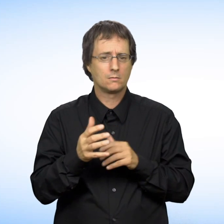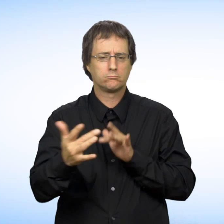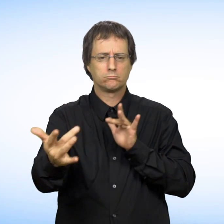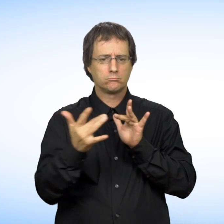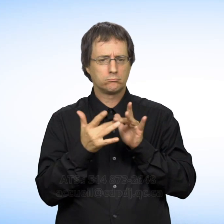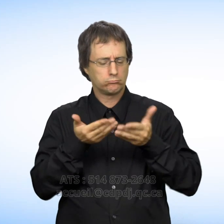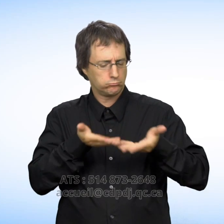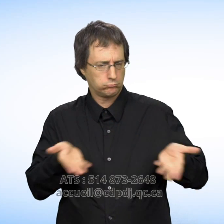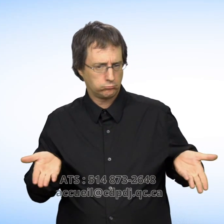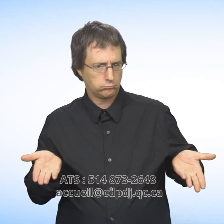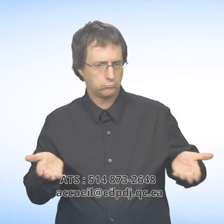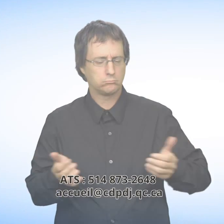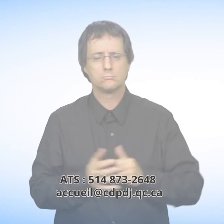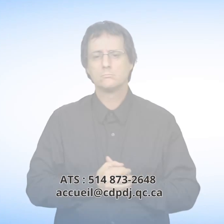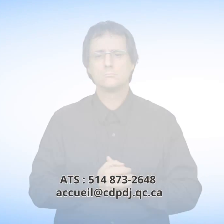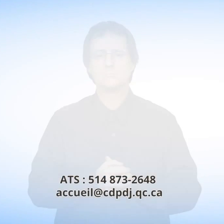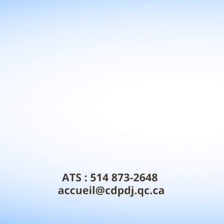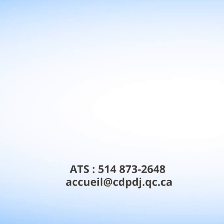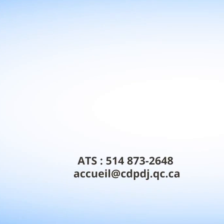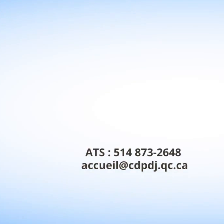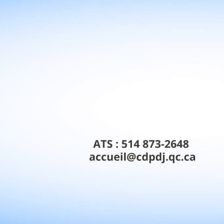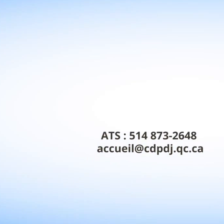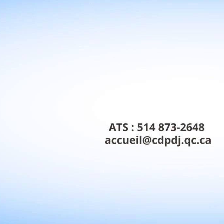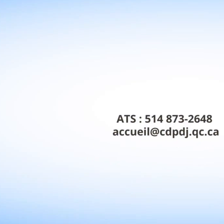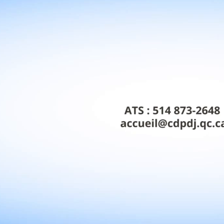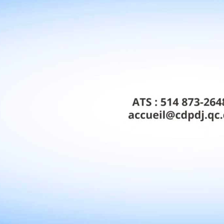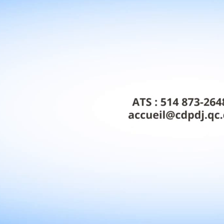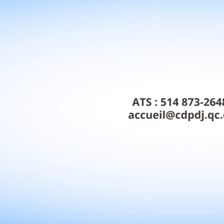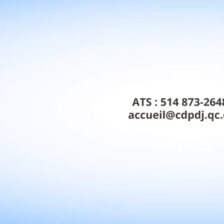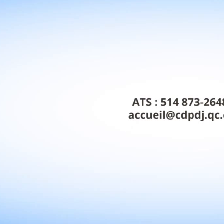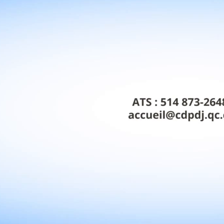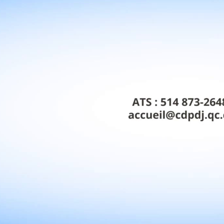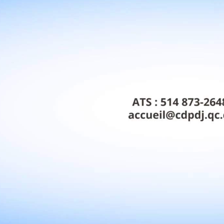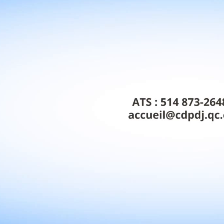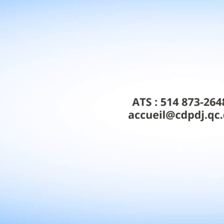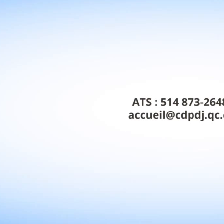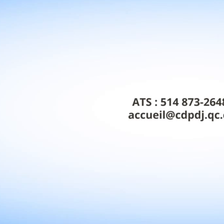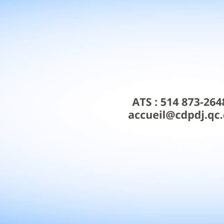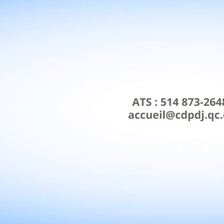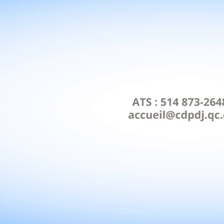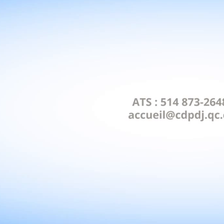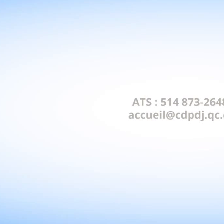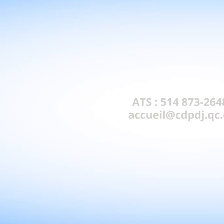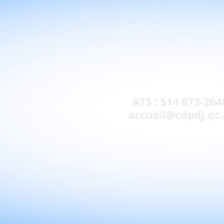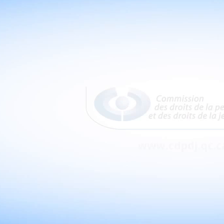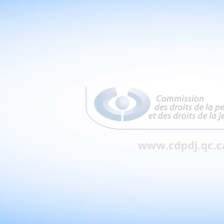contactez-nous par ATS au 514-873-2648 ou par courriel à accueil à